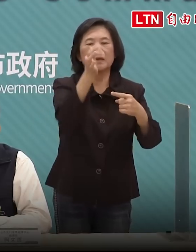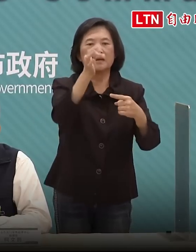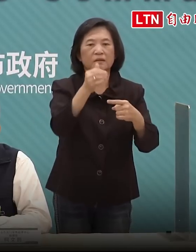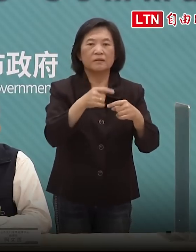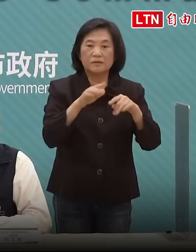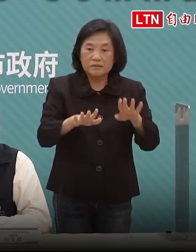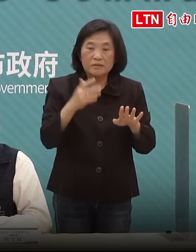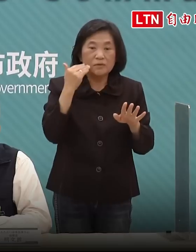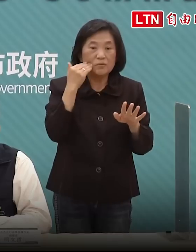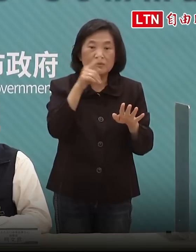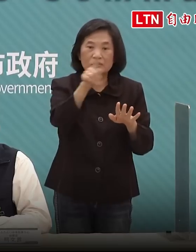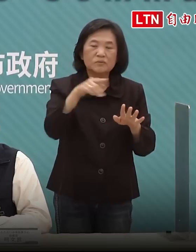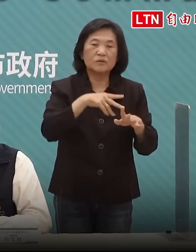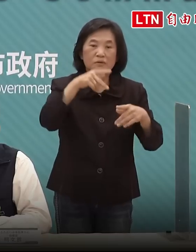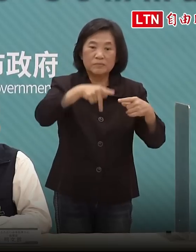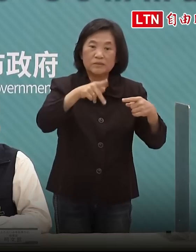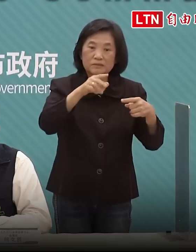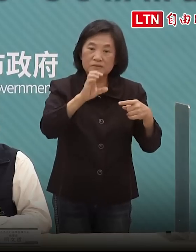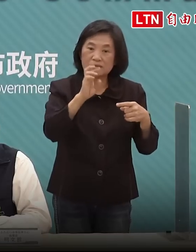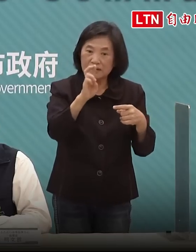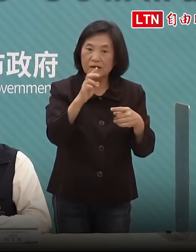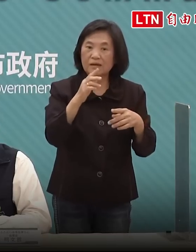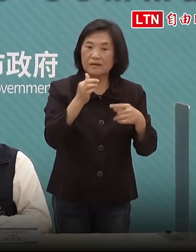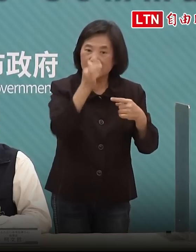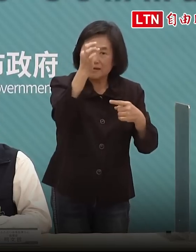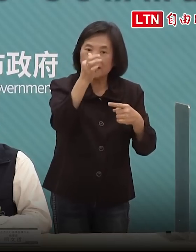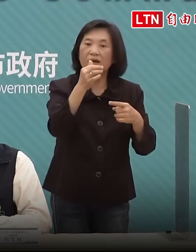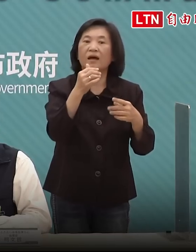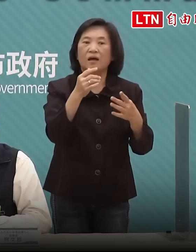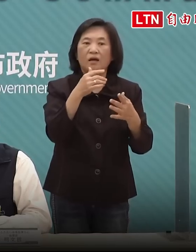癢才做才能夠給藥才能夠什麼